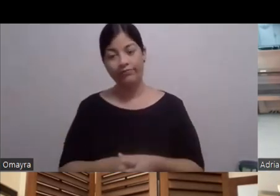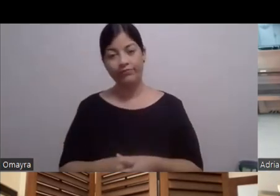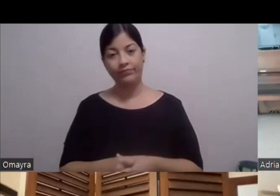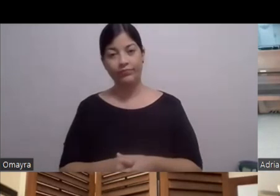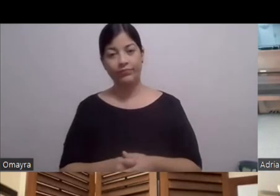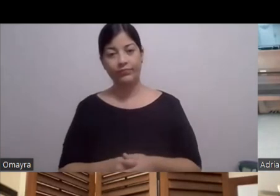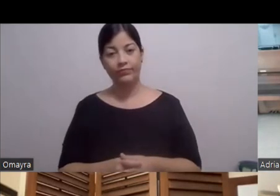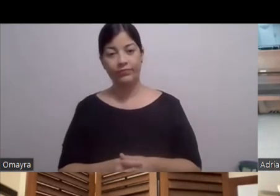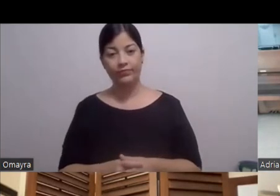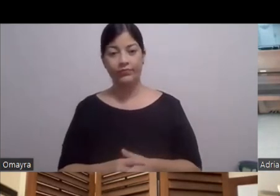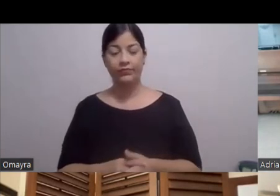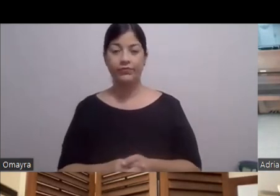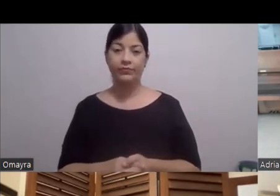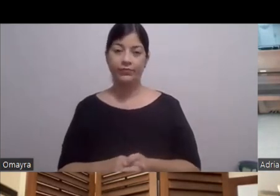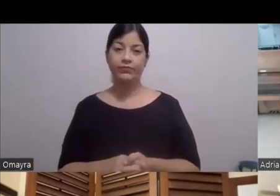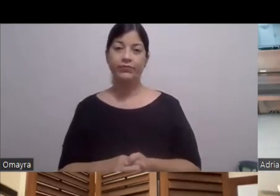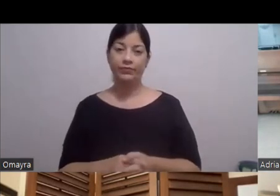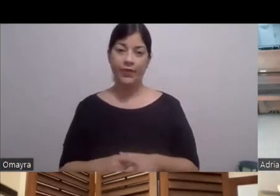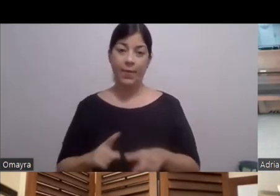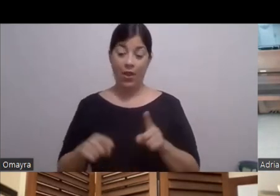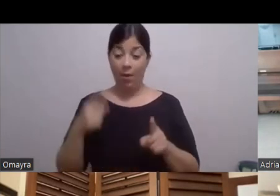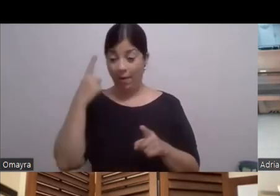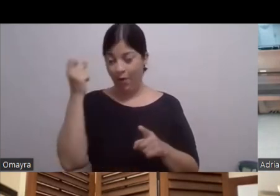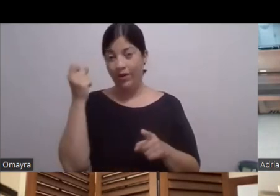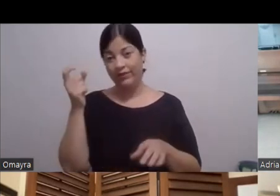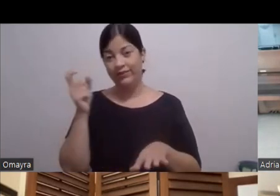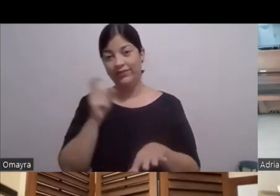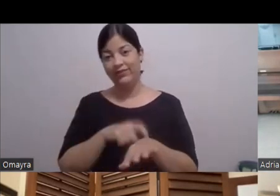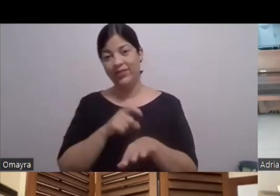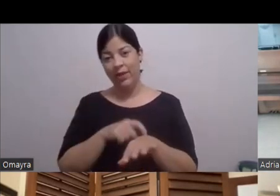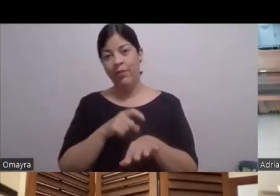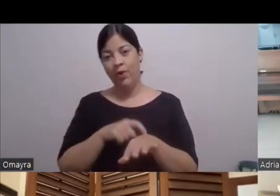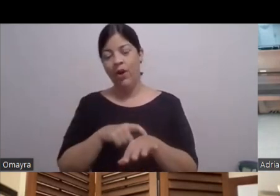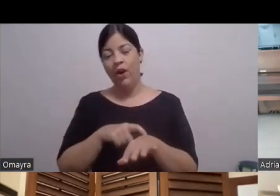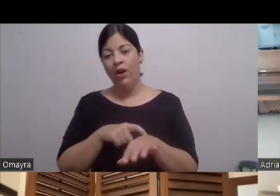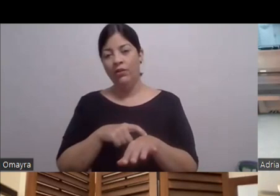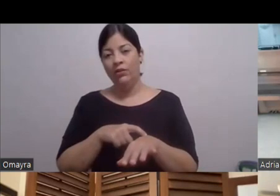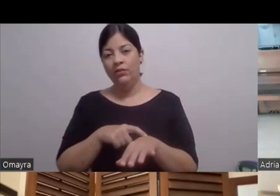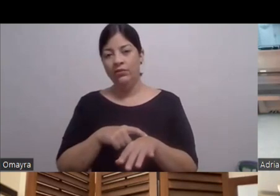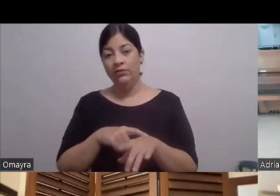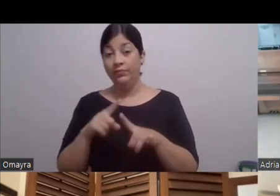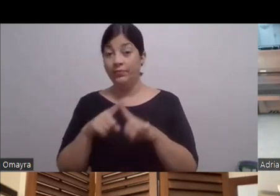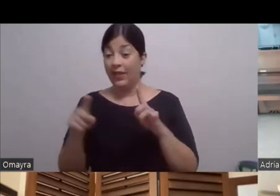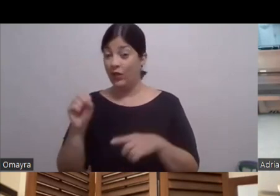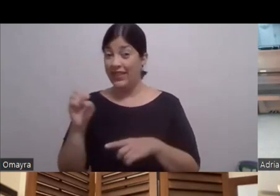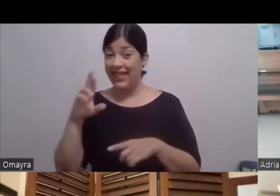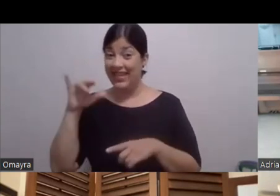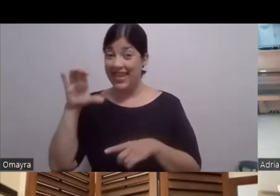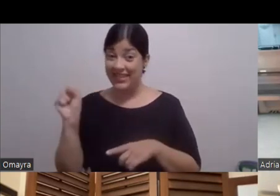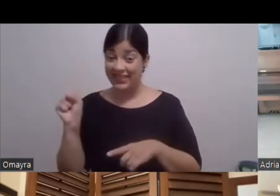Pero en memoria Ahí te da tiempo Obviamente tú Vas a tener memoria Cuando lo tienes con tiempo Pero en series Ocurre que te van